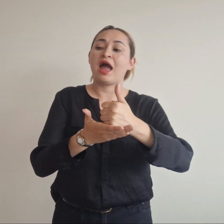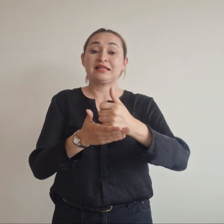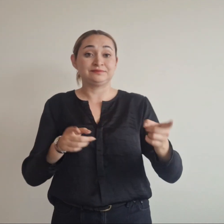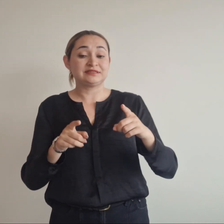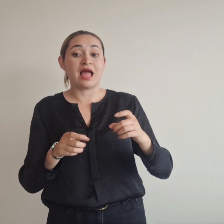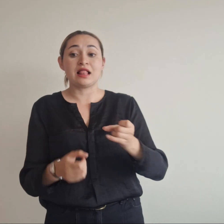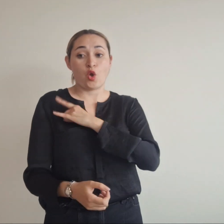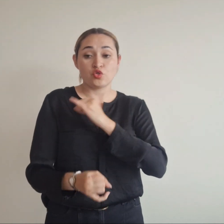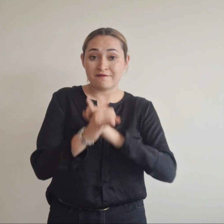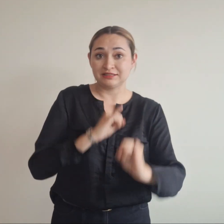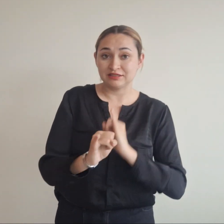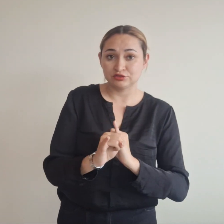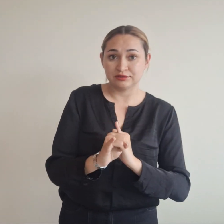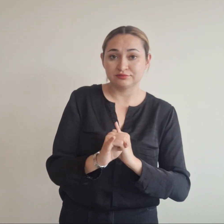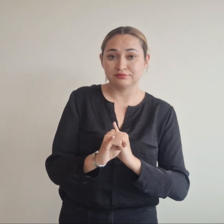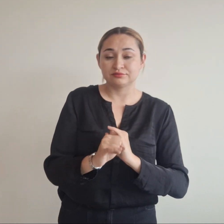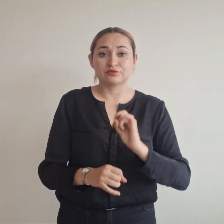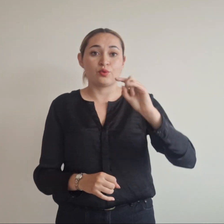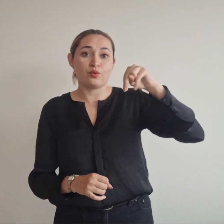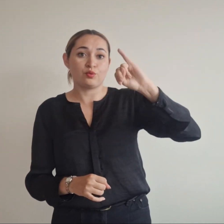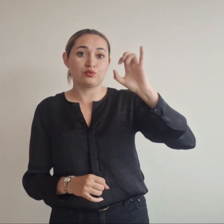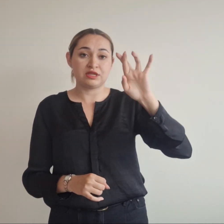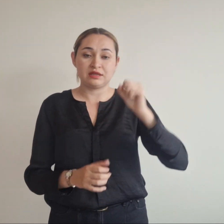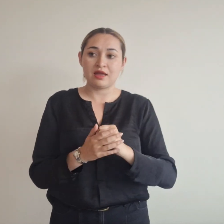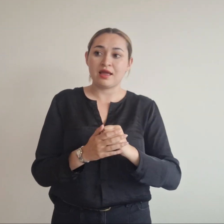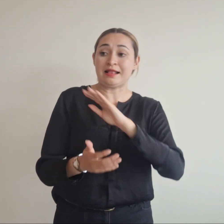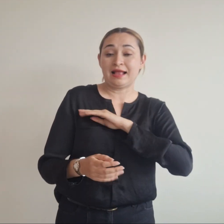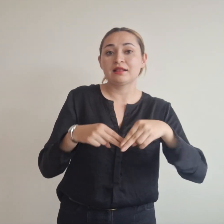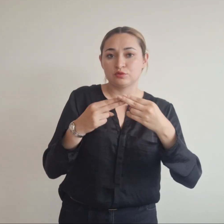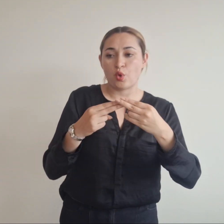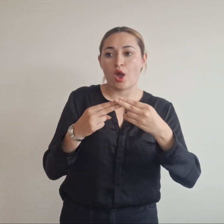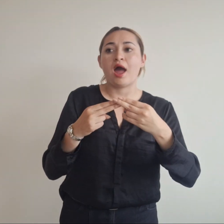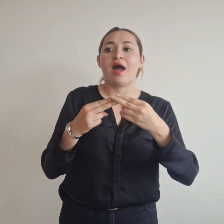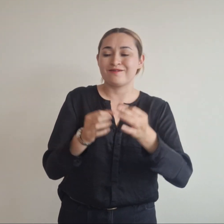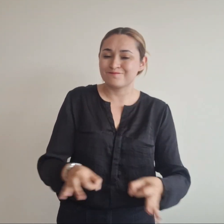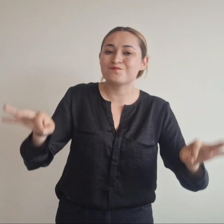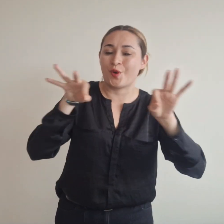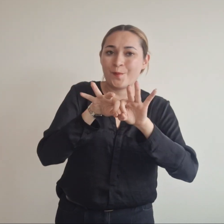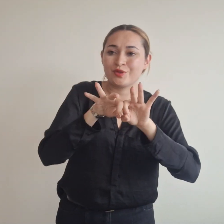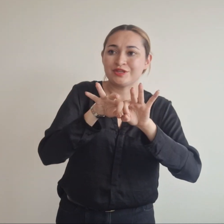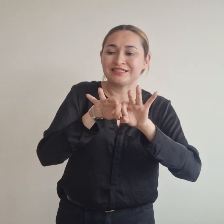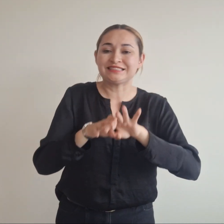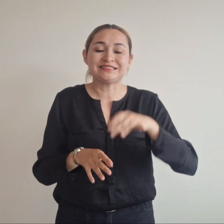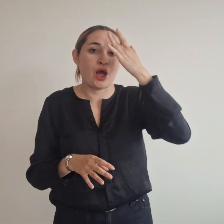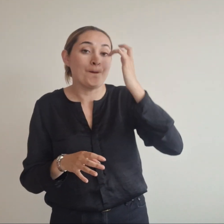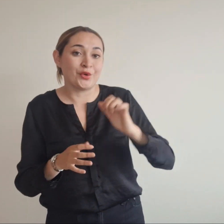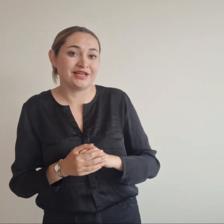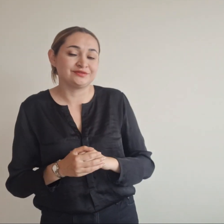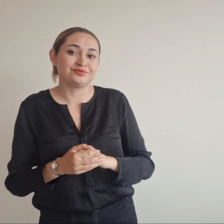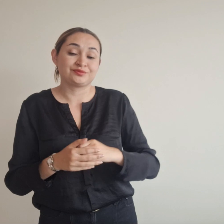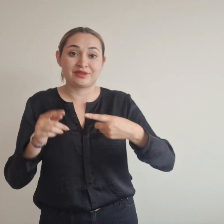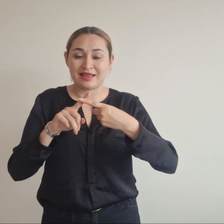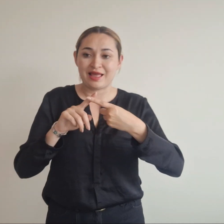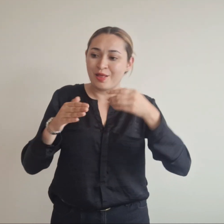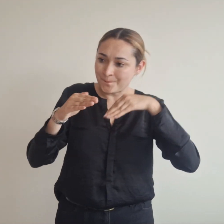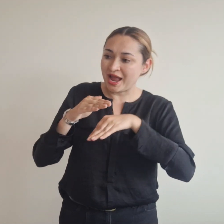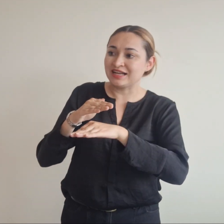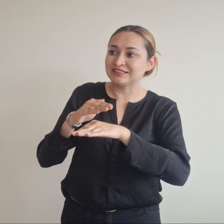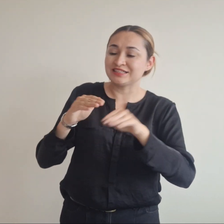Internacional de La Rioja, UNIR, y la Alcaldía de Tunja son de gran importancia por varias razones claves. Acceso a educación superior de calidad.